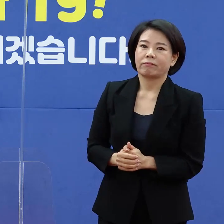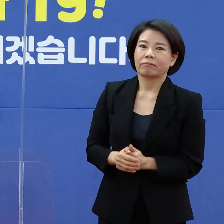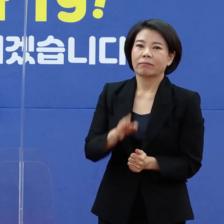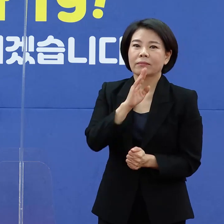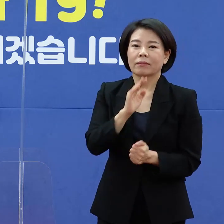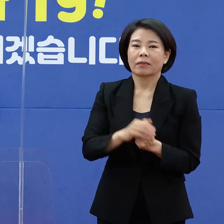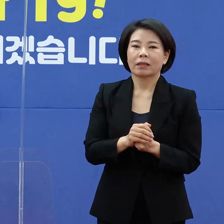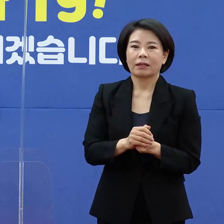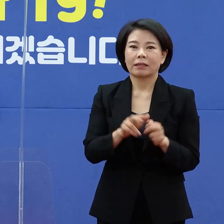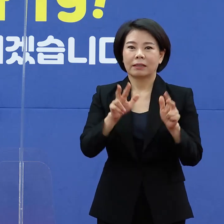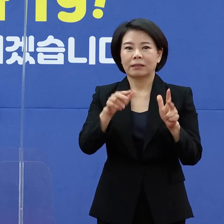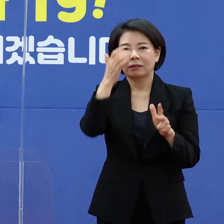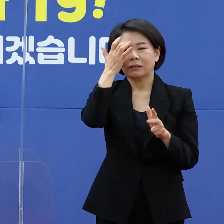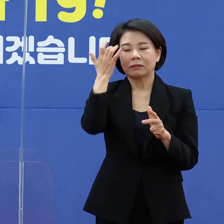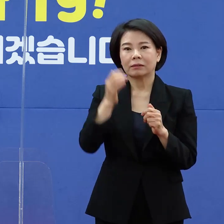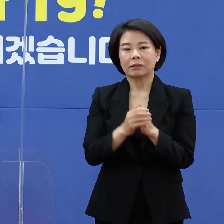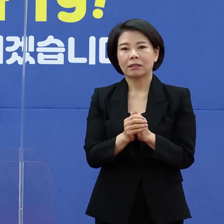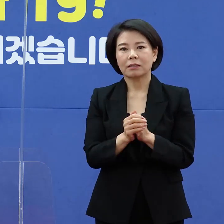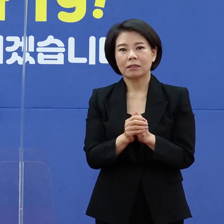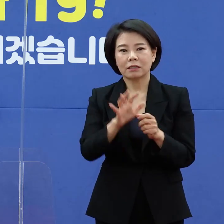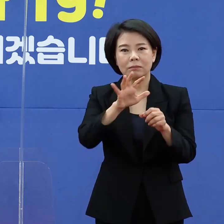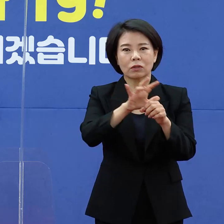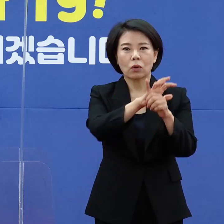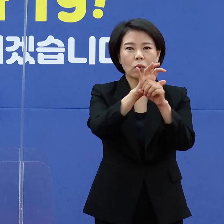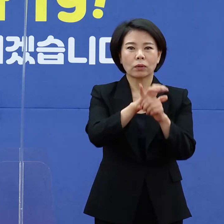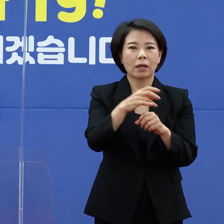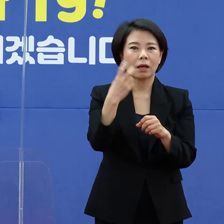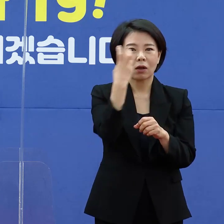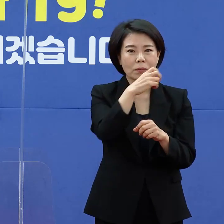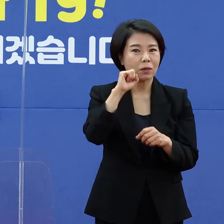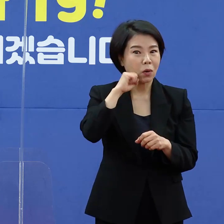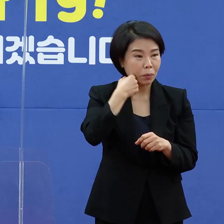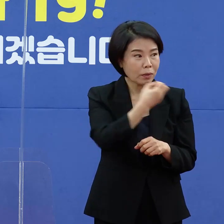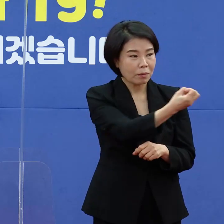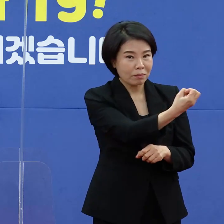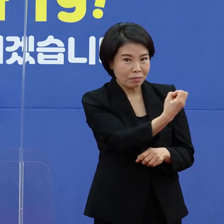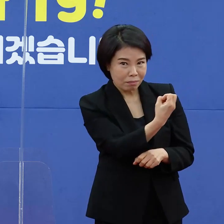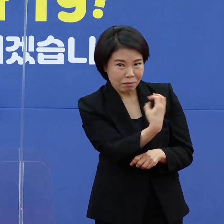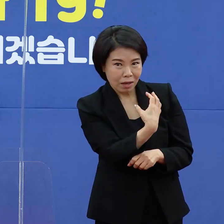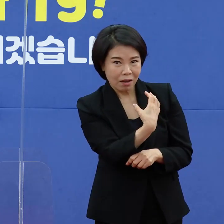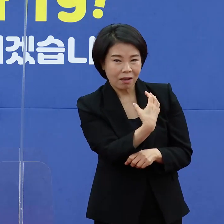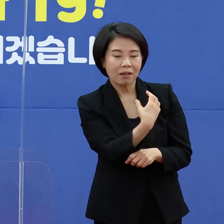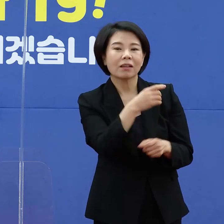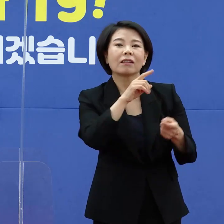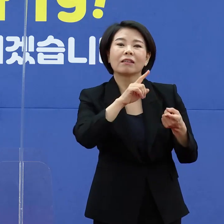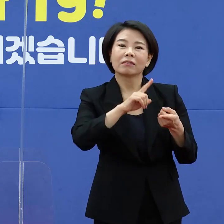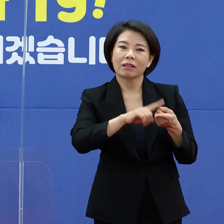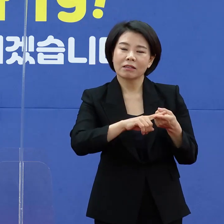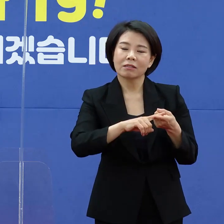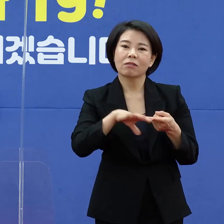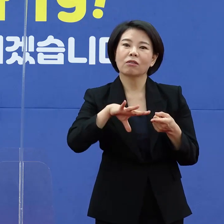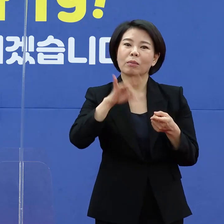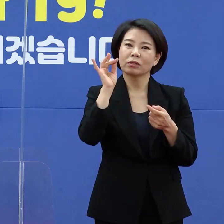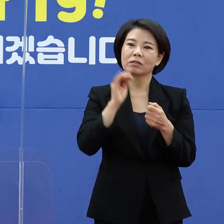예, 지금 아까 이제 코로나 검사가 어렵다라고 말씀을 하시는 부분에 대해서 일단